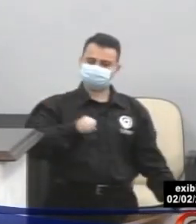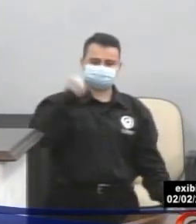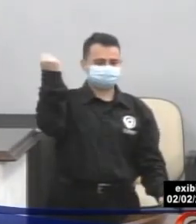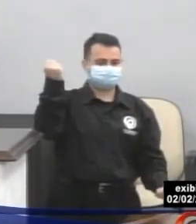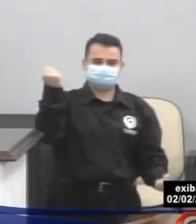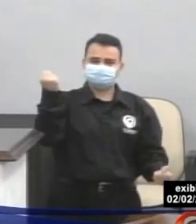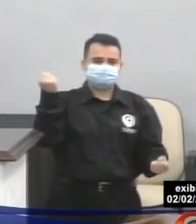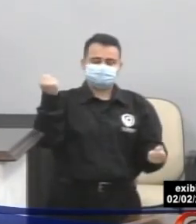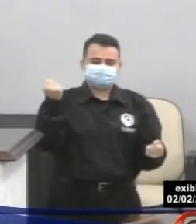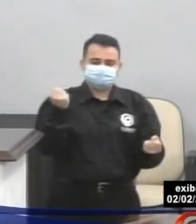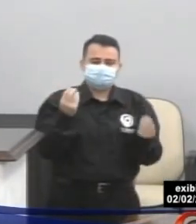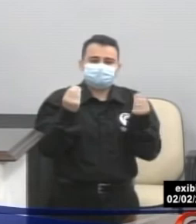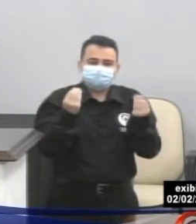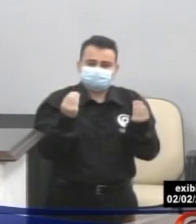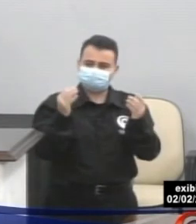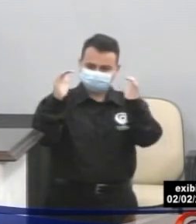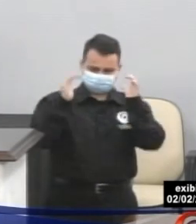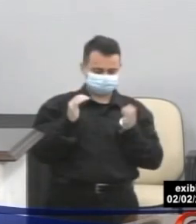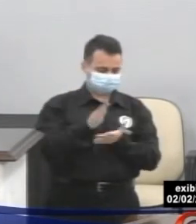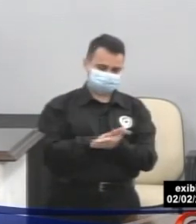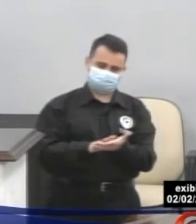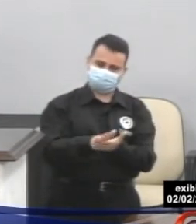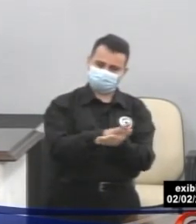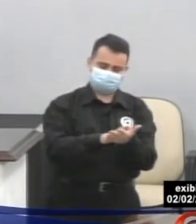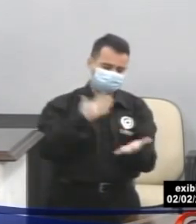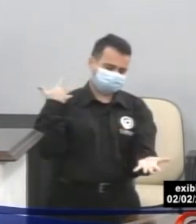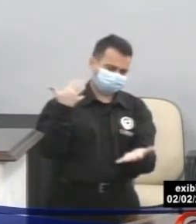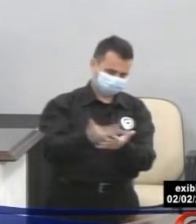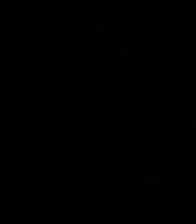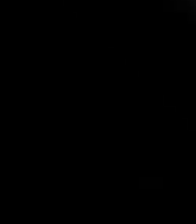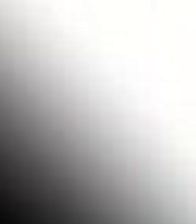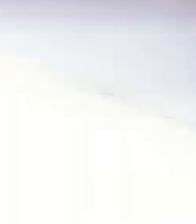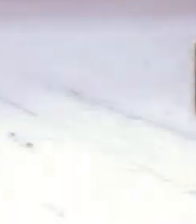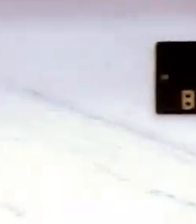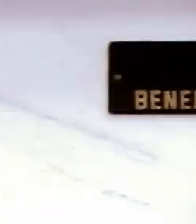como vilão, como a gente está sendo tratado nesses últimos tempos.